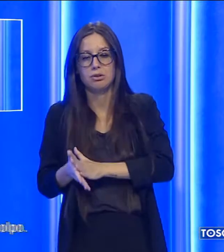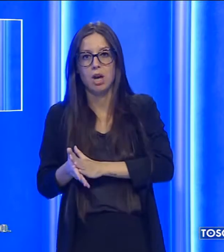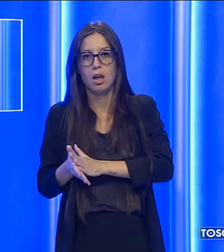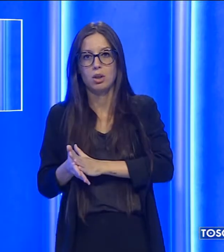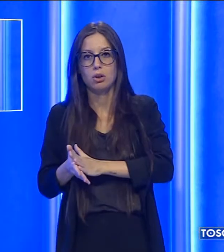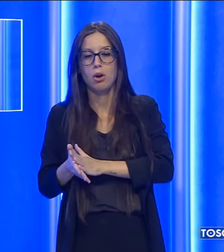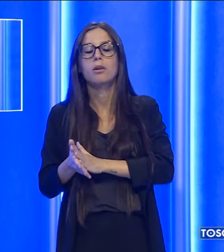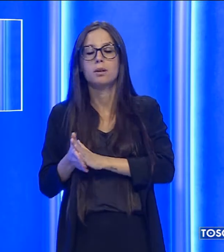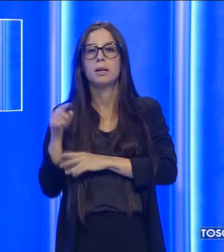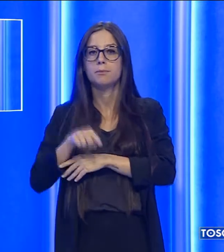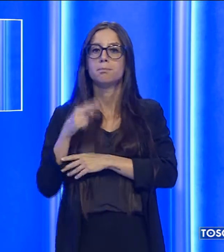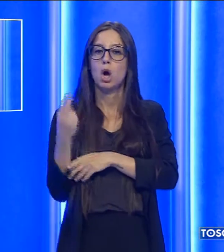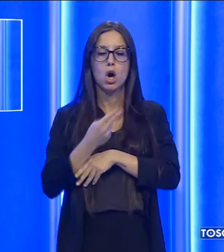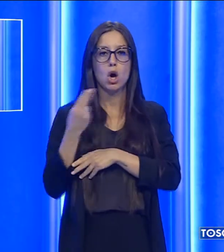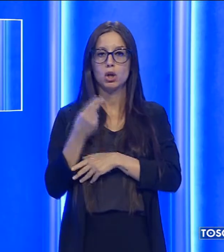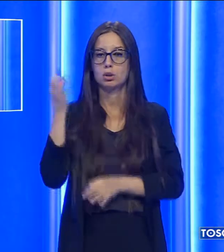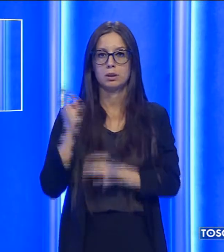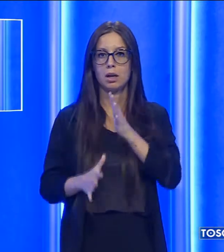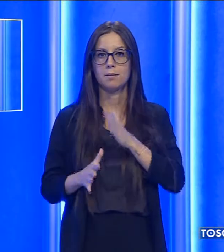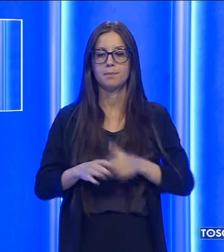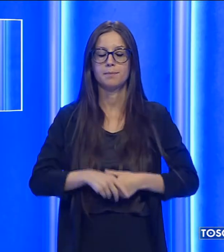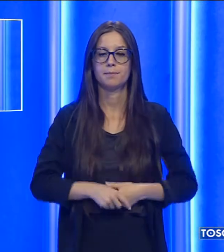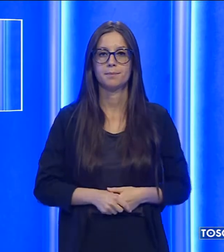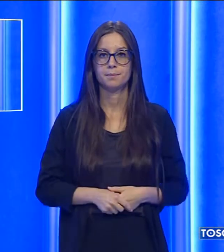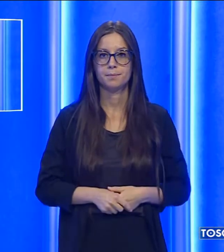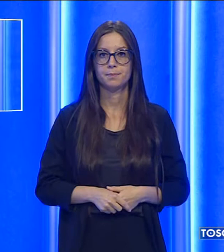dal telaio del mezzo ed è morto sul colpo.